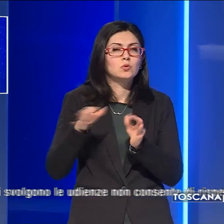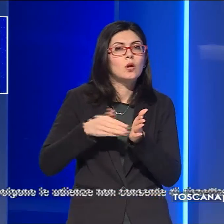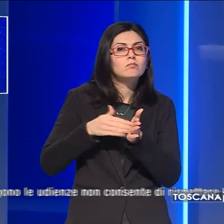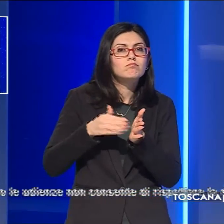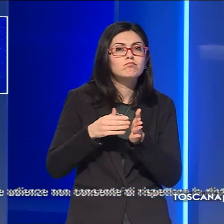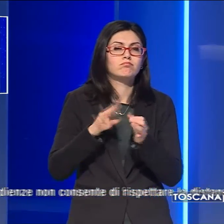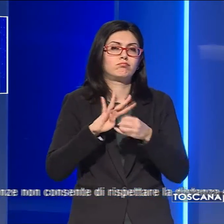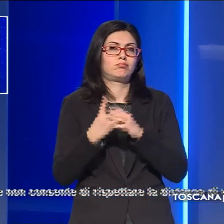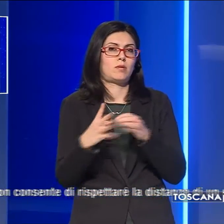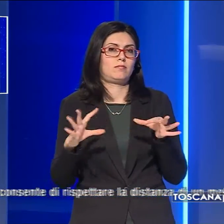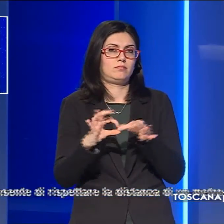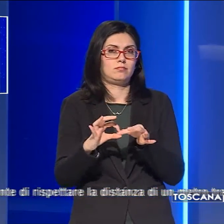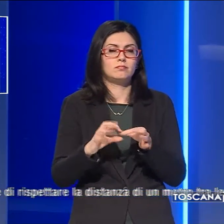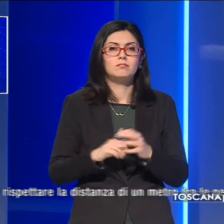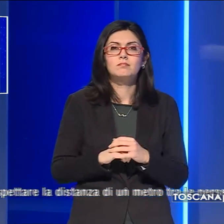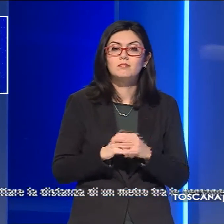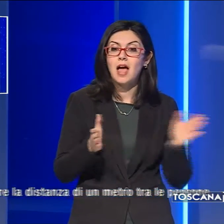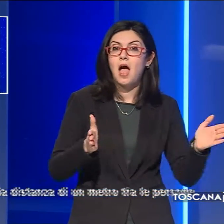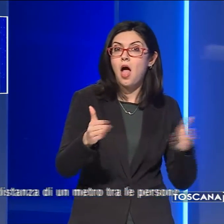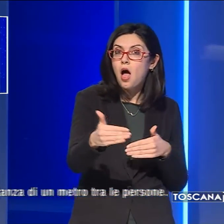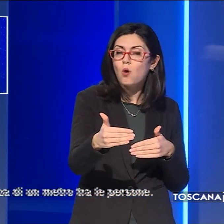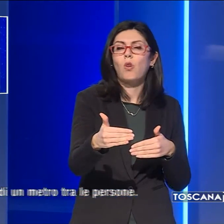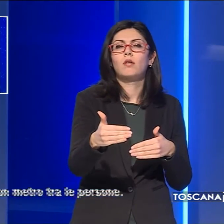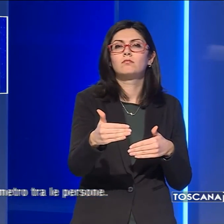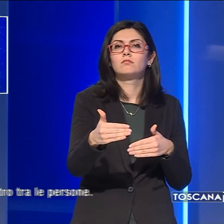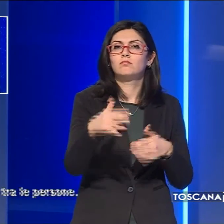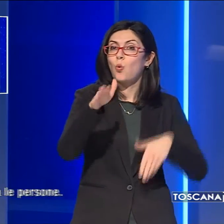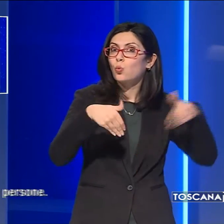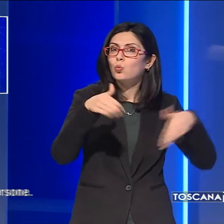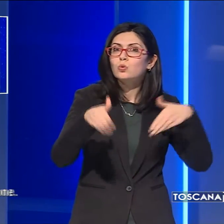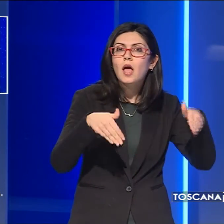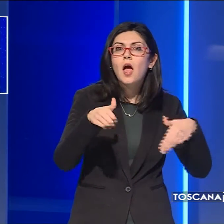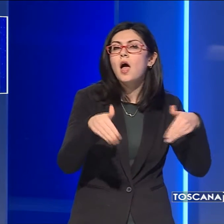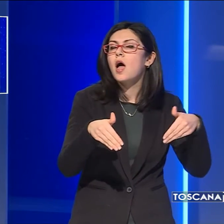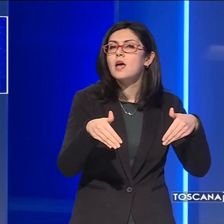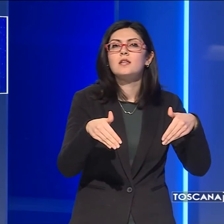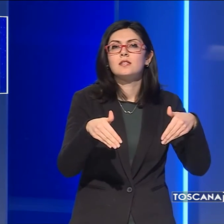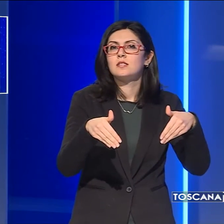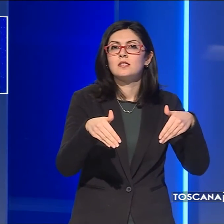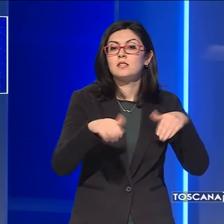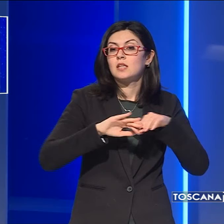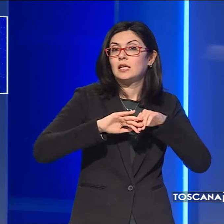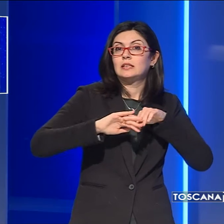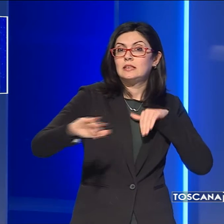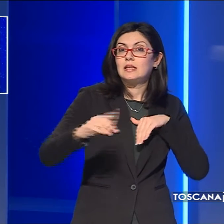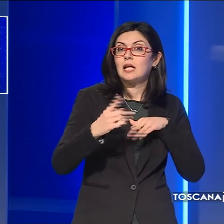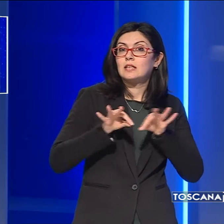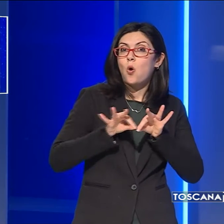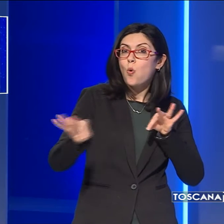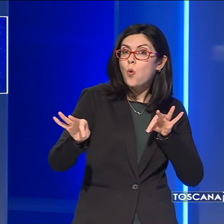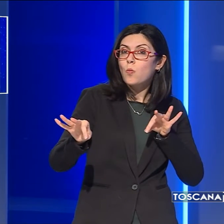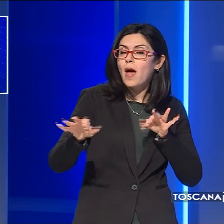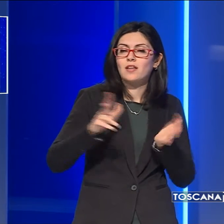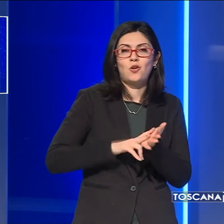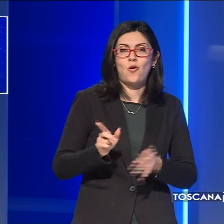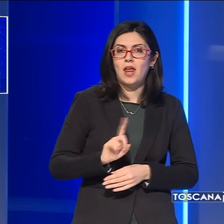'emergenza coronavirus. L'aula, dove si svolgono le udienze, non consente di rispettare la distanza di un metro tra